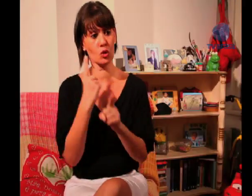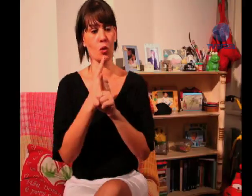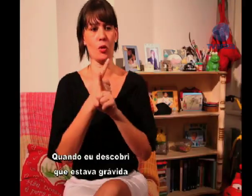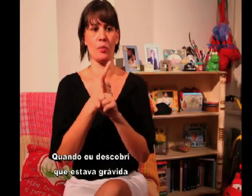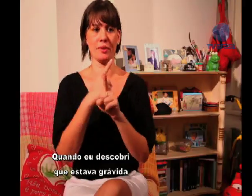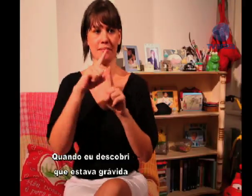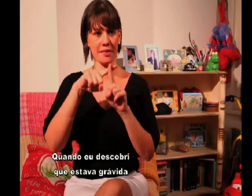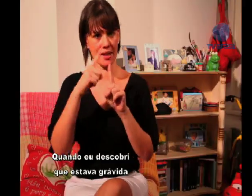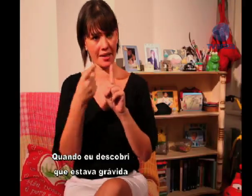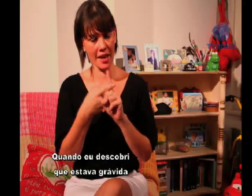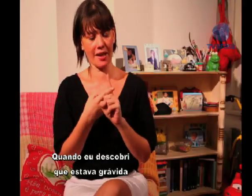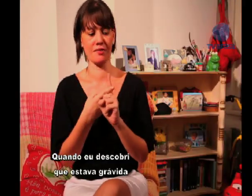Quando eu descobri que estava grávida,